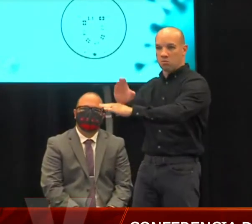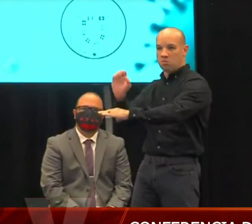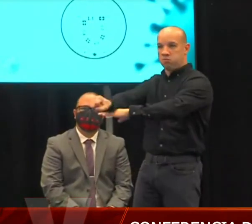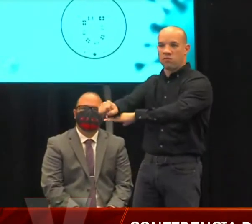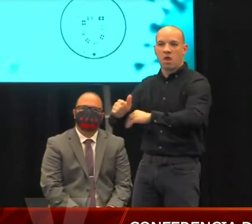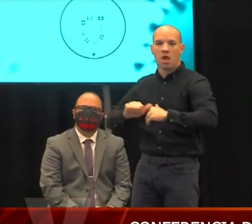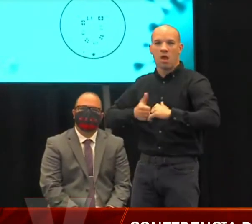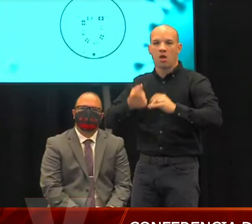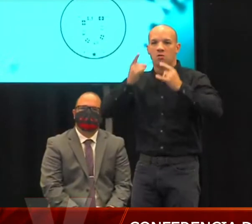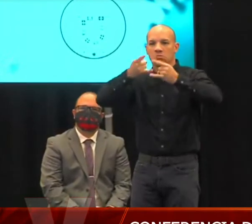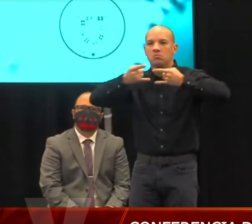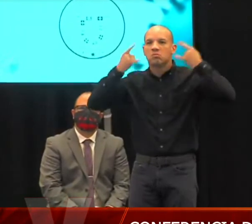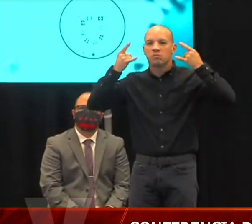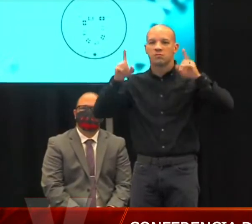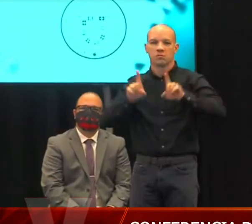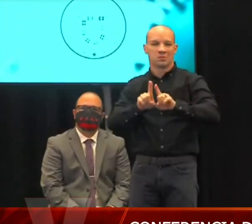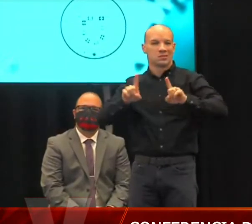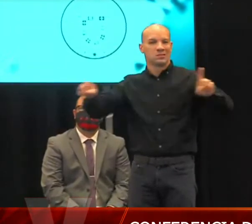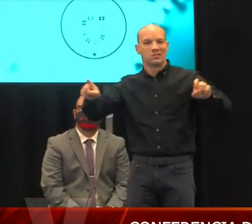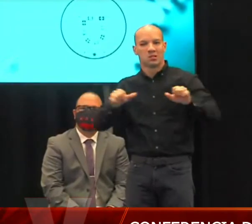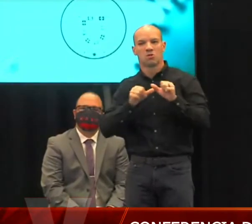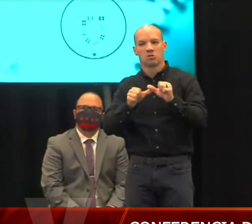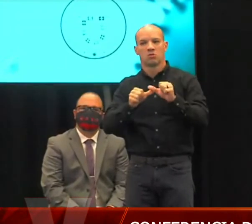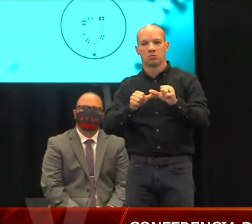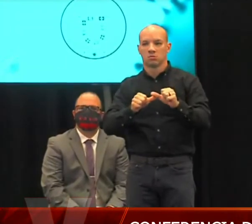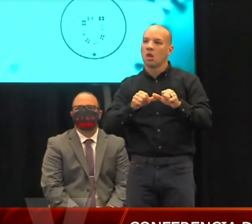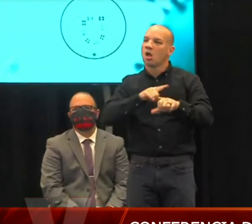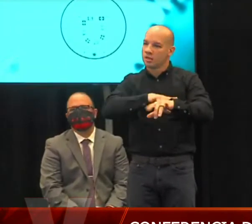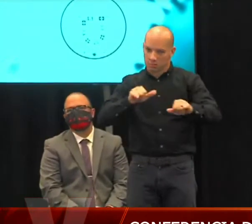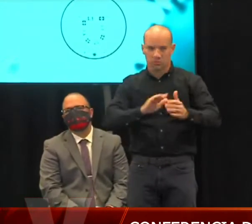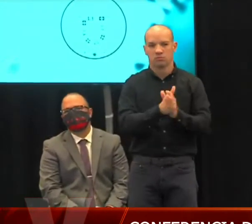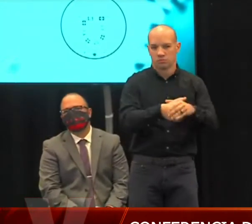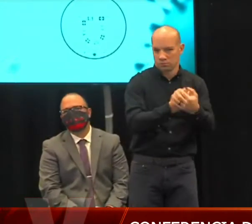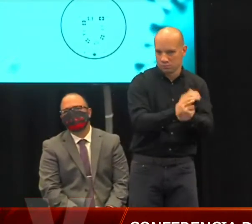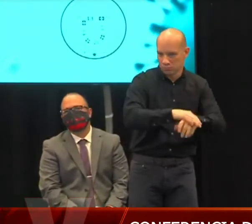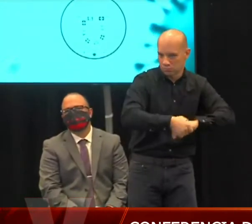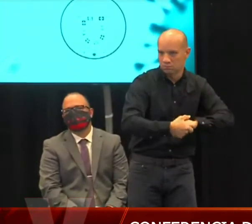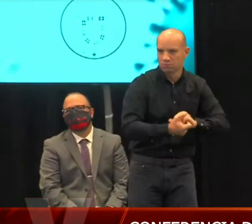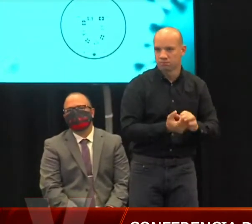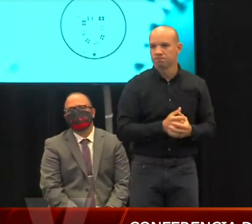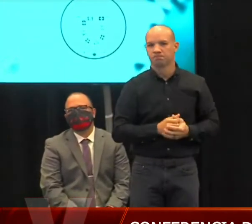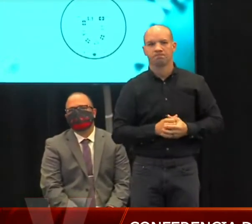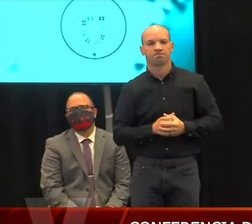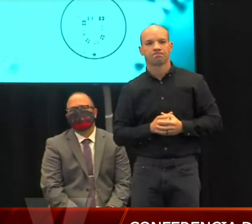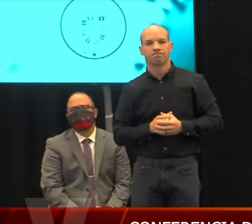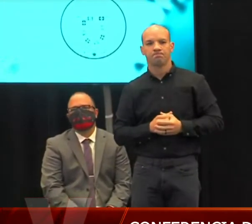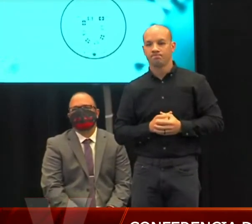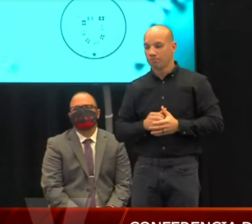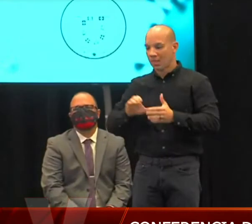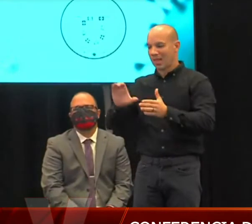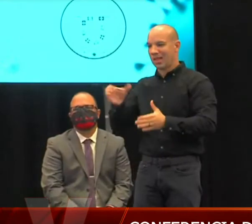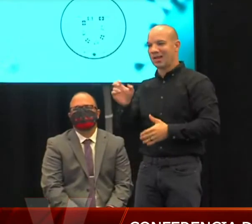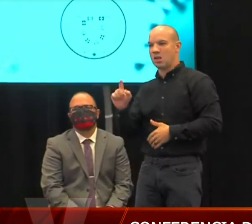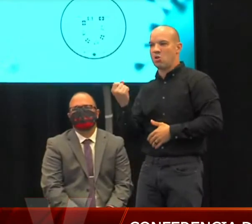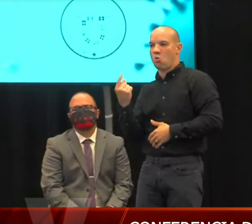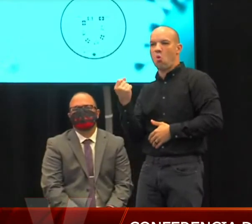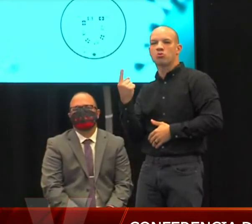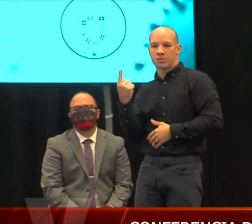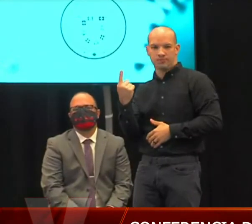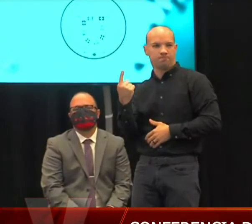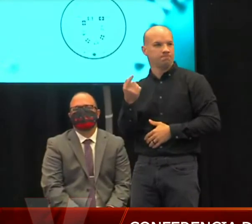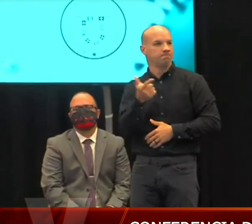el uso de la mascarilla, el distanciamiento social y el lavado de manos. Seguimos con Univision. Gobernadora, buenas tardes. Buenas tardes.